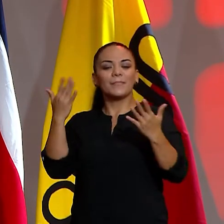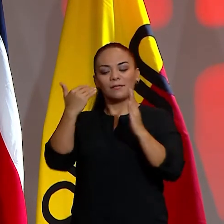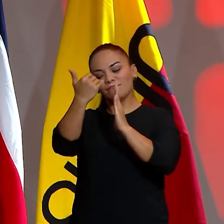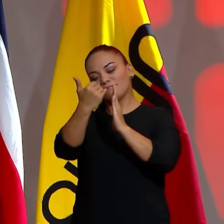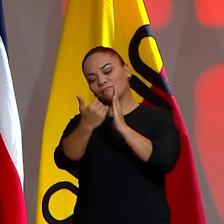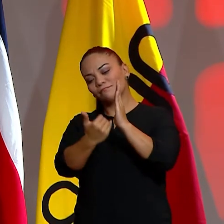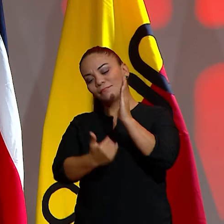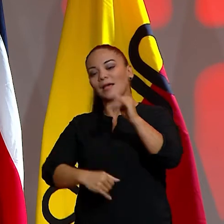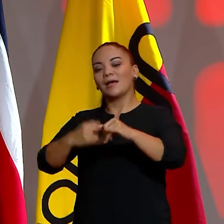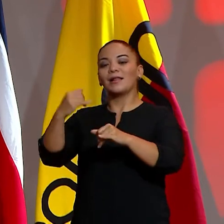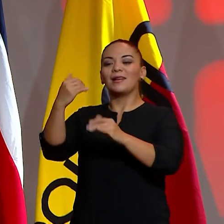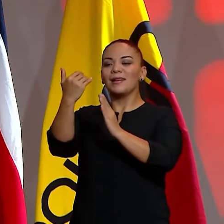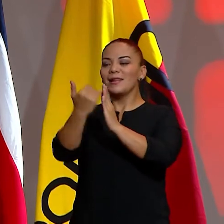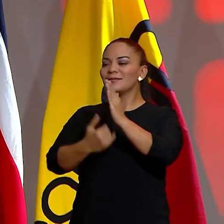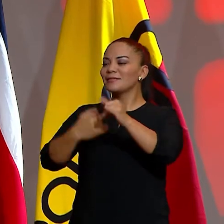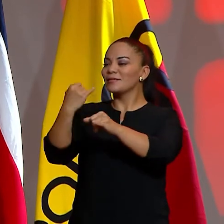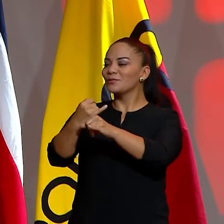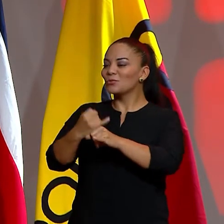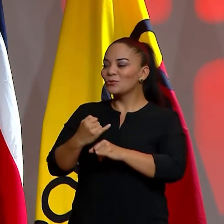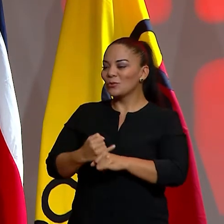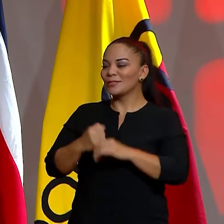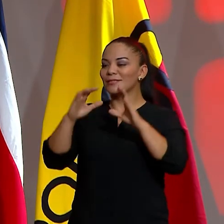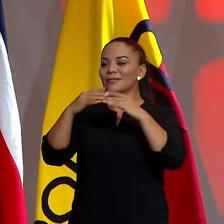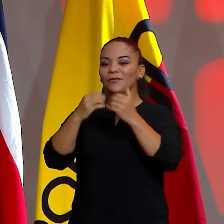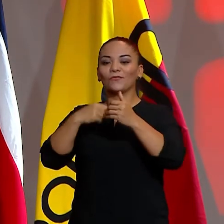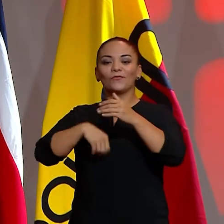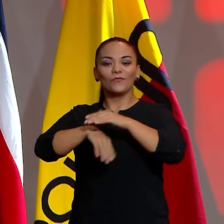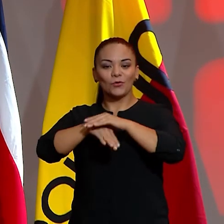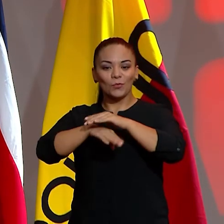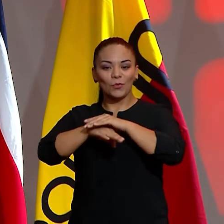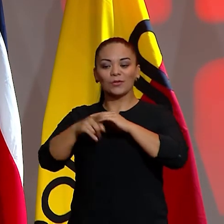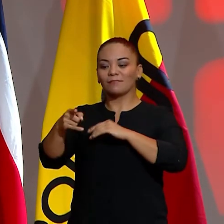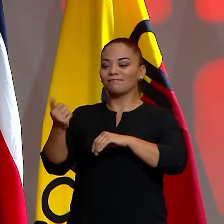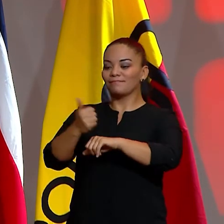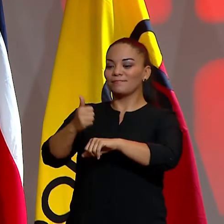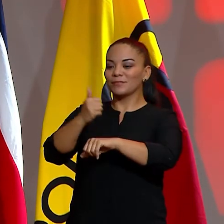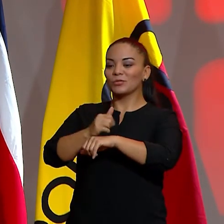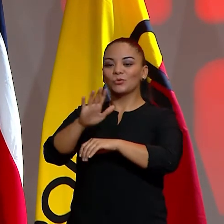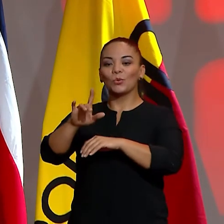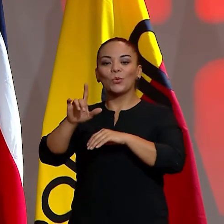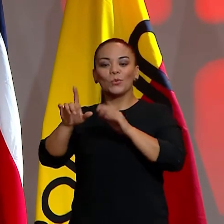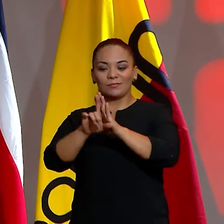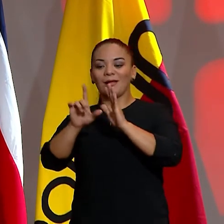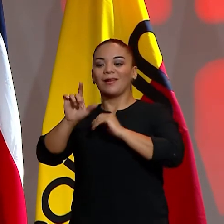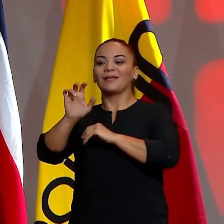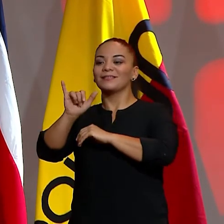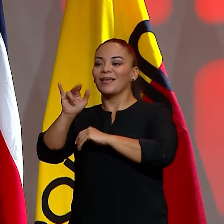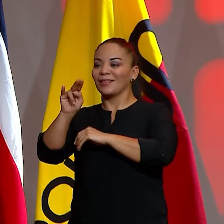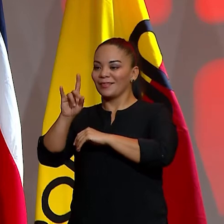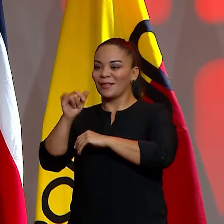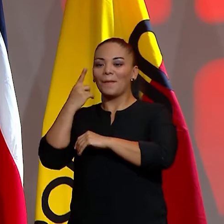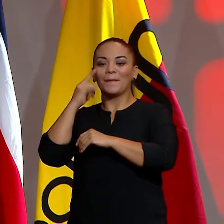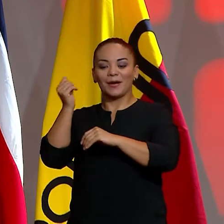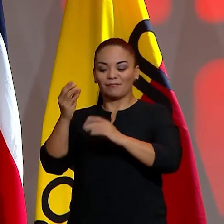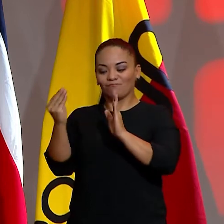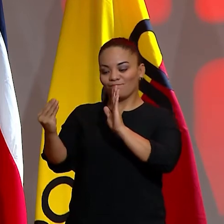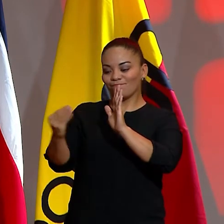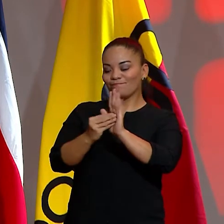lista de instituciones del planeta fútbol que incrementan su leyenda al registrar un siglo de existencia.